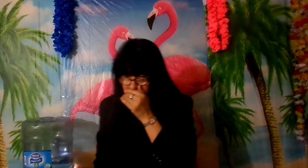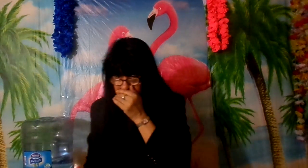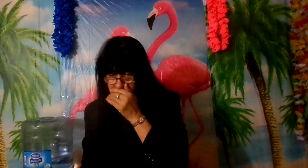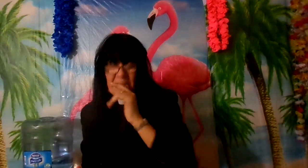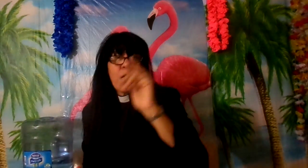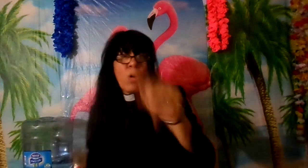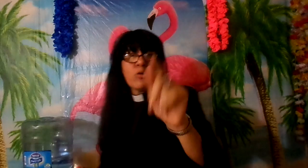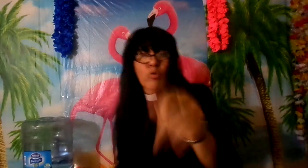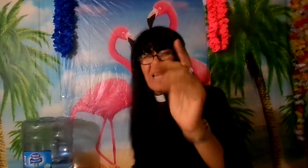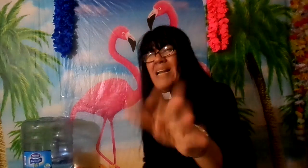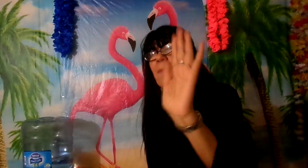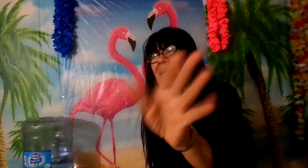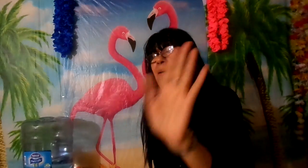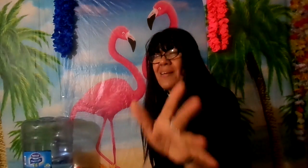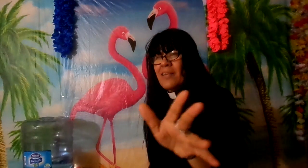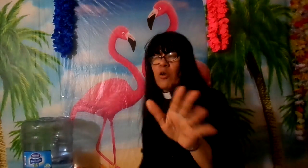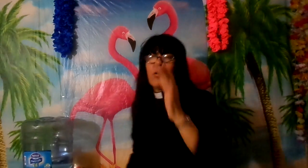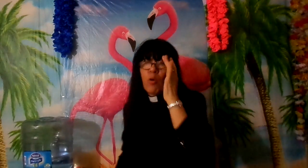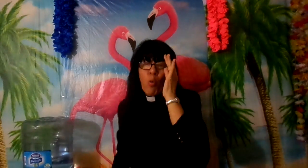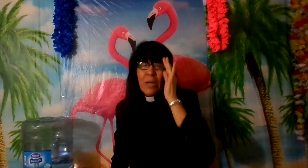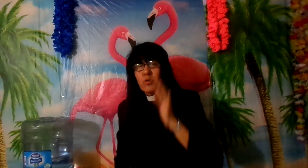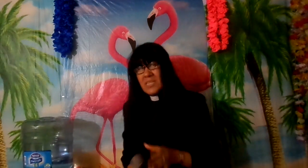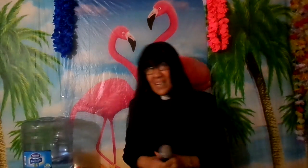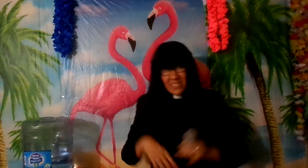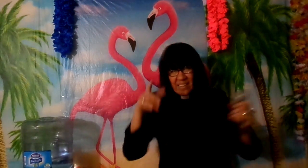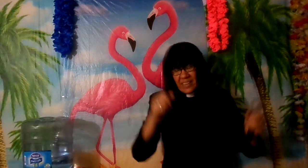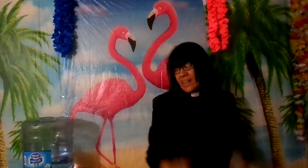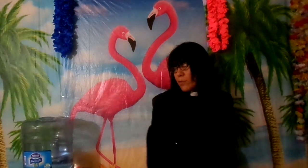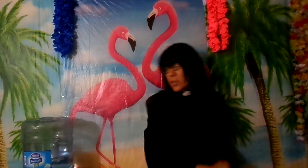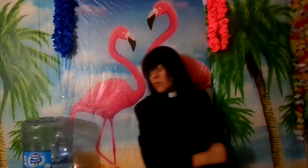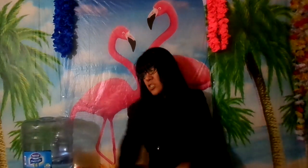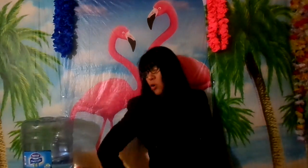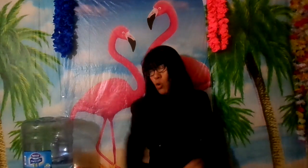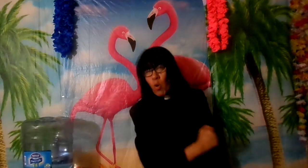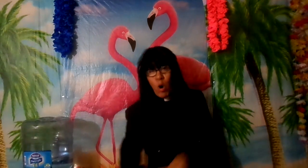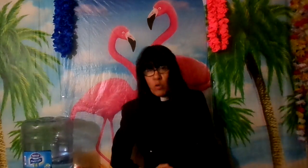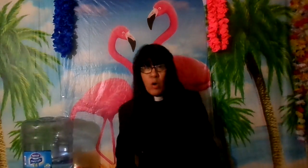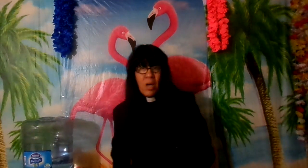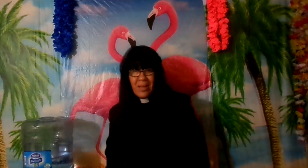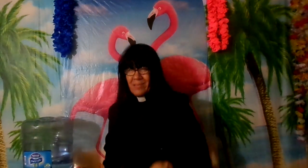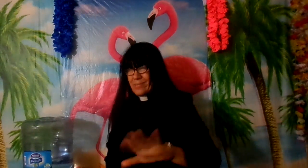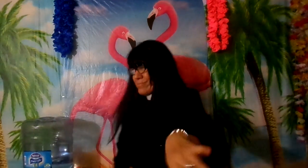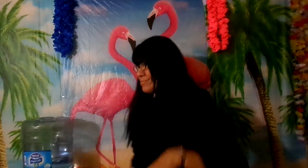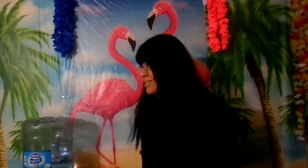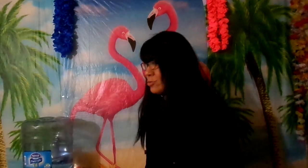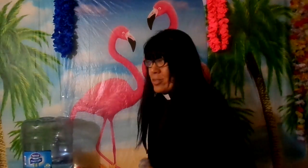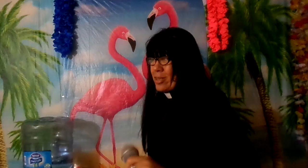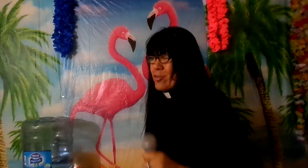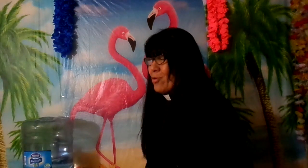y cuando tú traes la palabra de Dios cuando se están secreciando y dándose con los codos eso no es de Dios